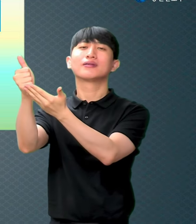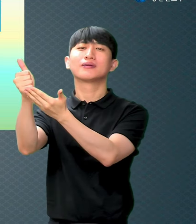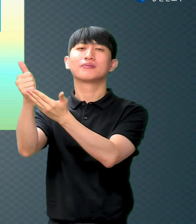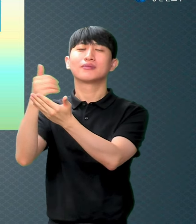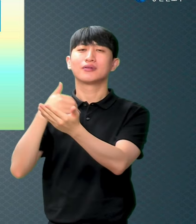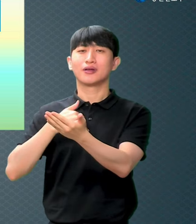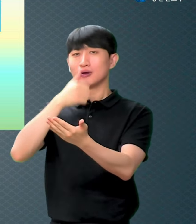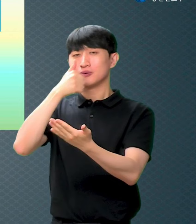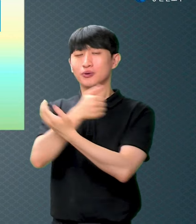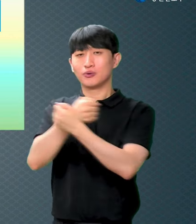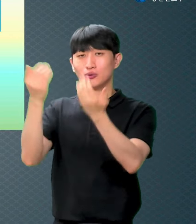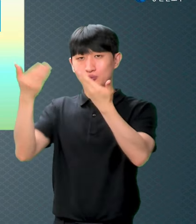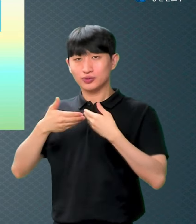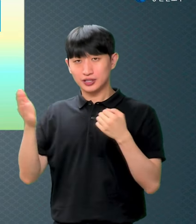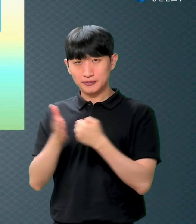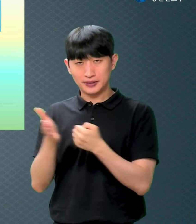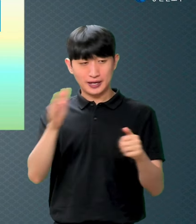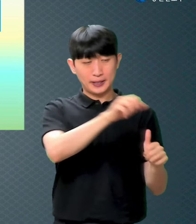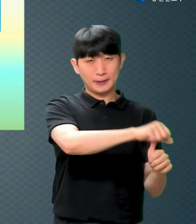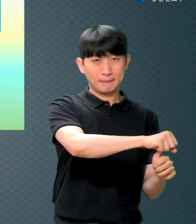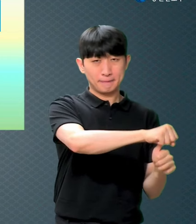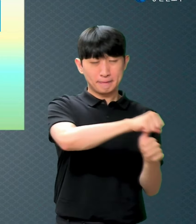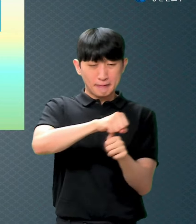벗어나서 살게 된 거예요